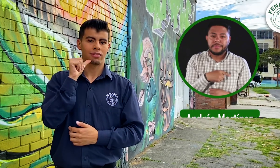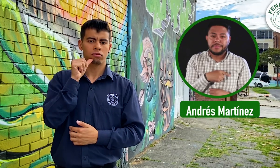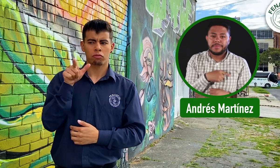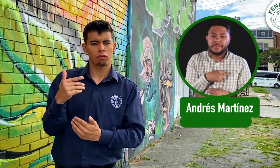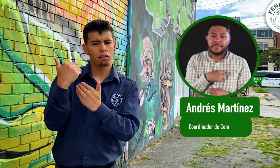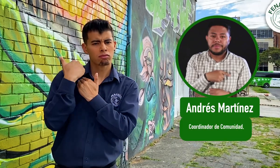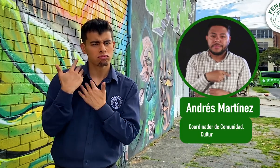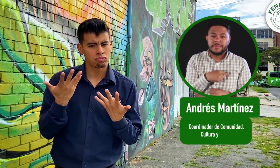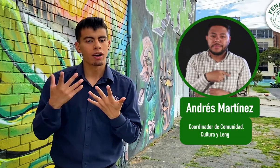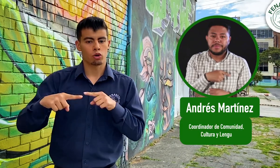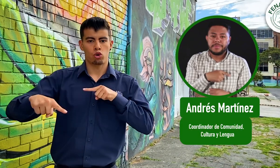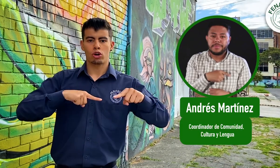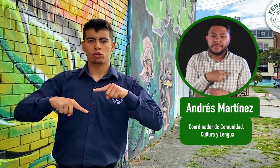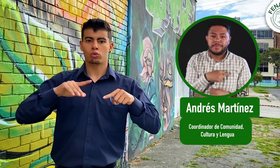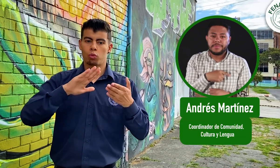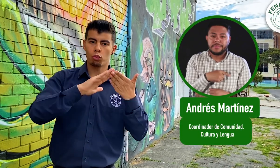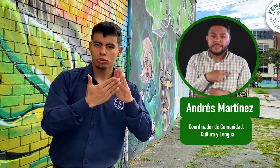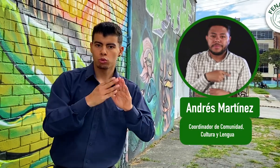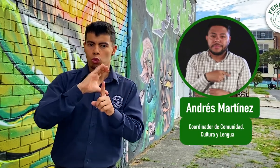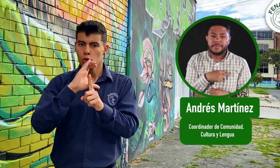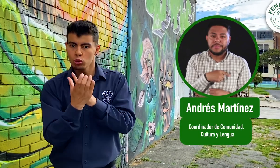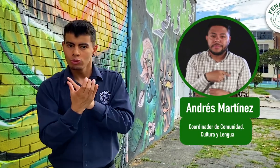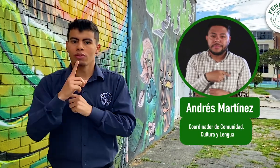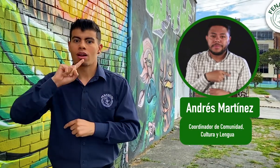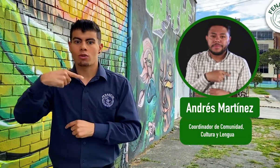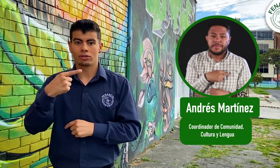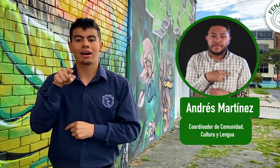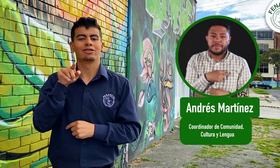estarán Andrés Martínez, quien es coordinador de Comunidad, Cultura y Lengua de la Federación.